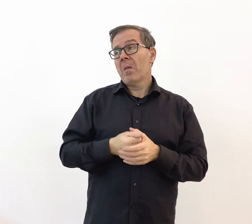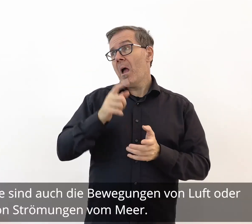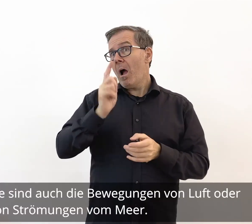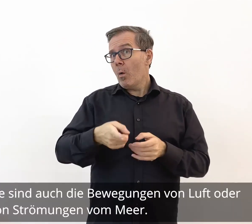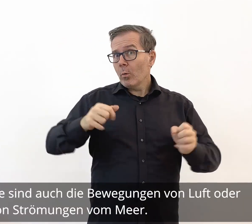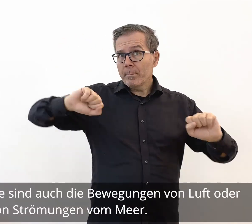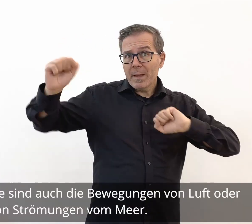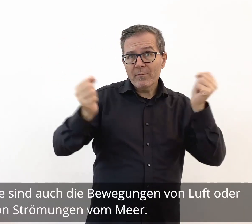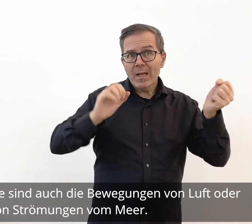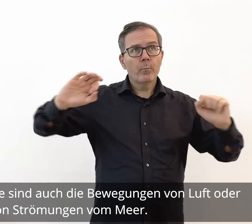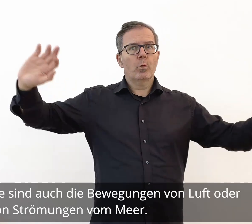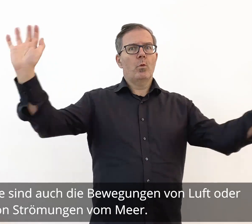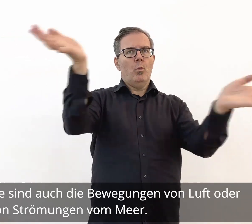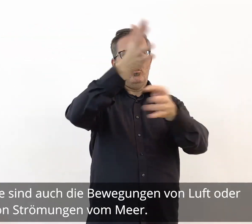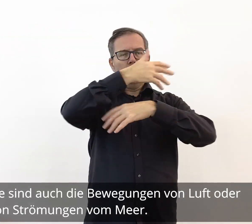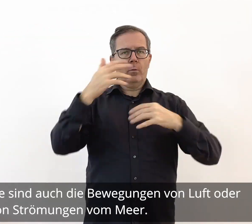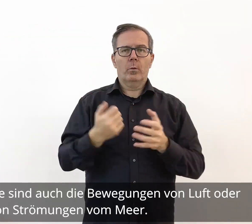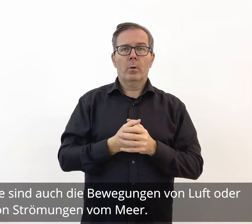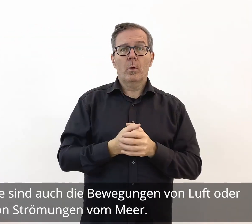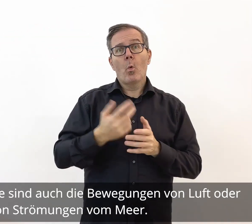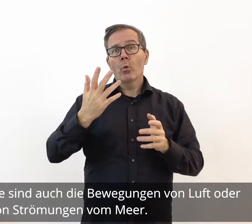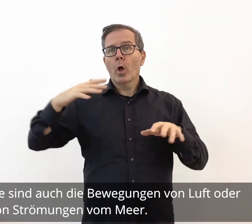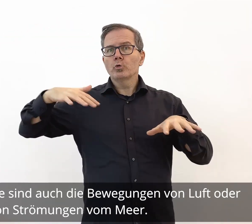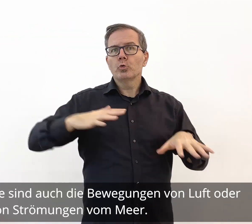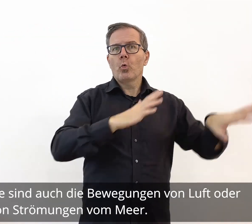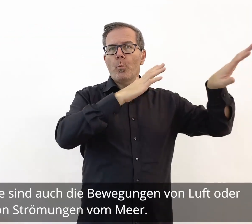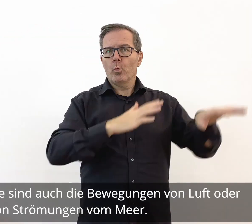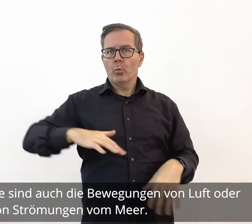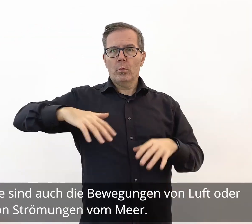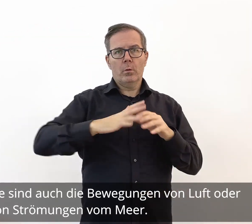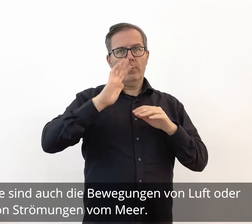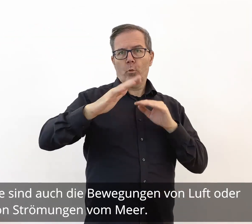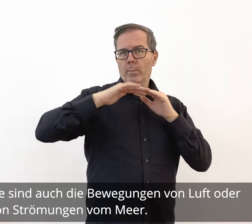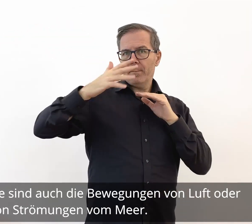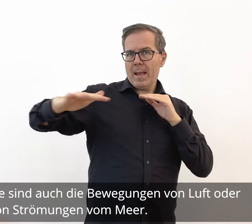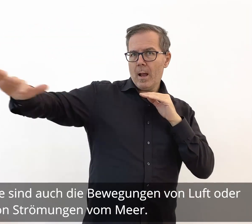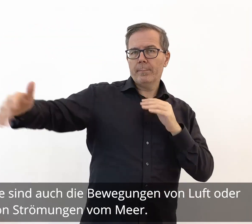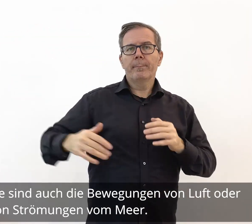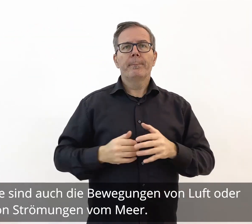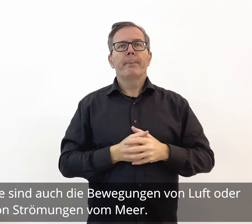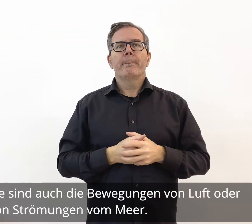Sie sind auch die Bewegungen von Luft oder von Strömungen vom Meer.